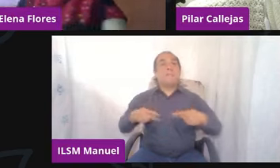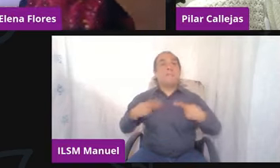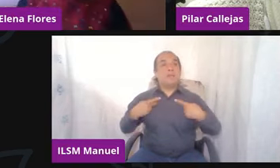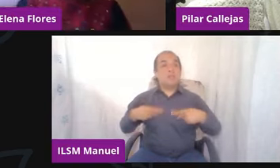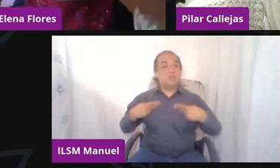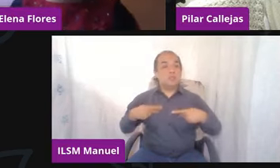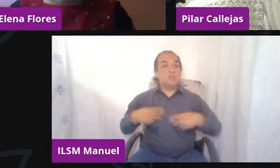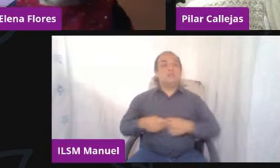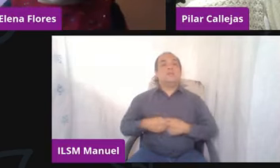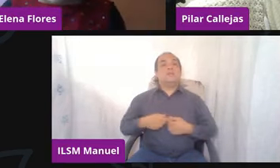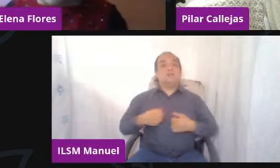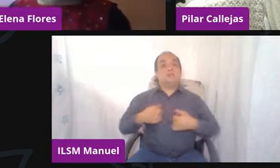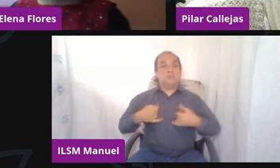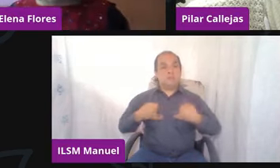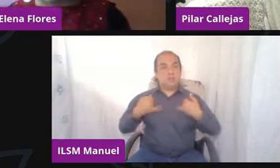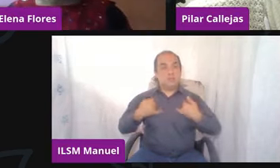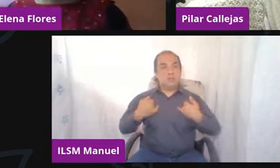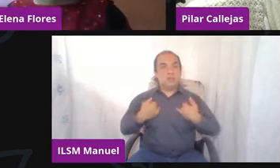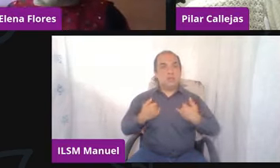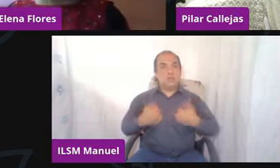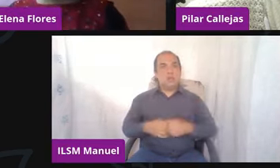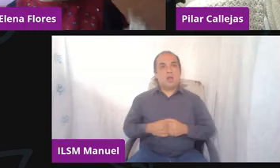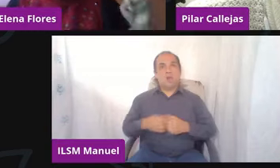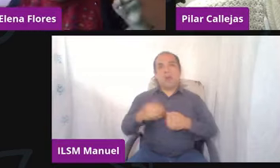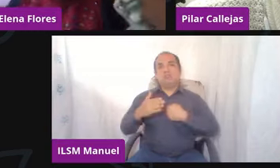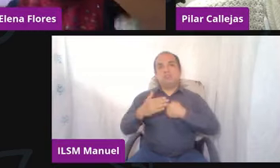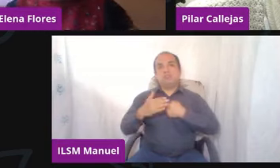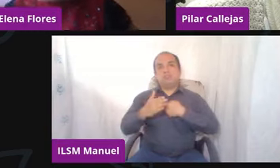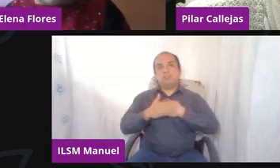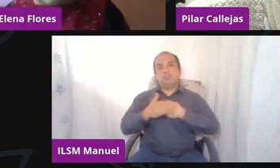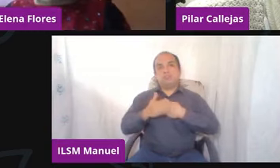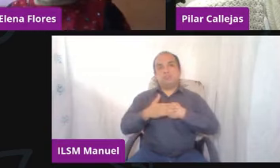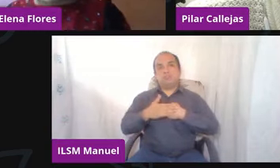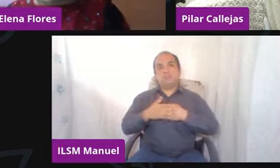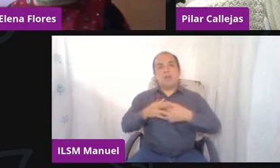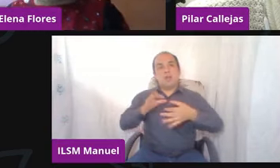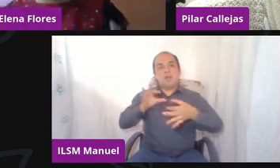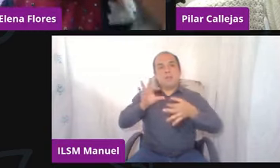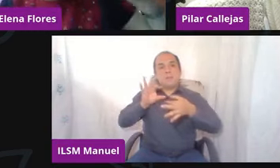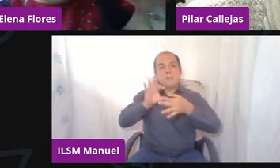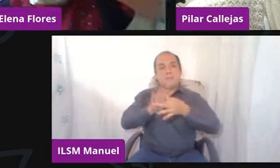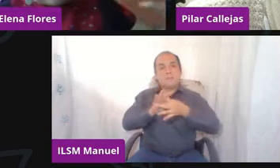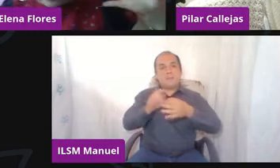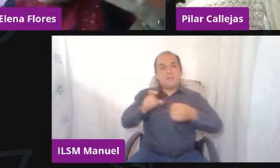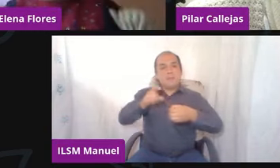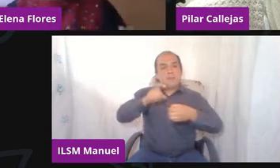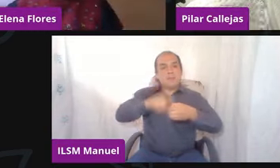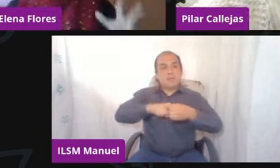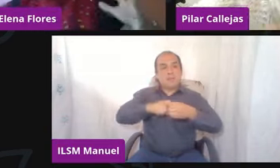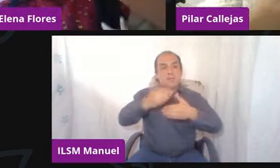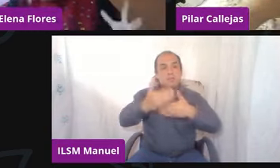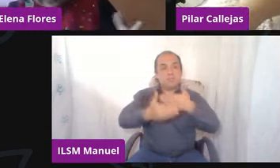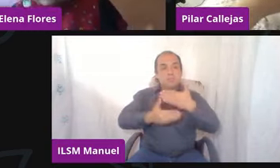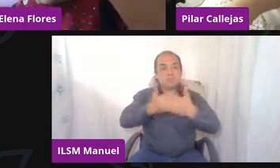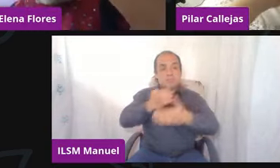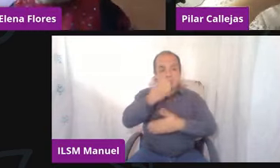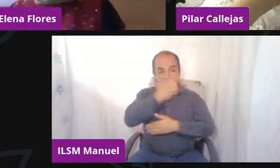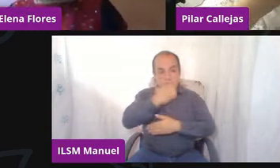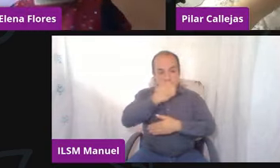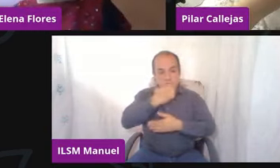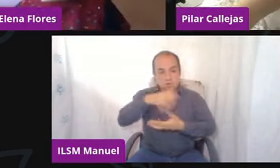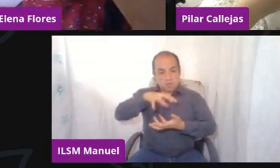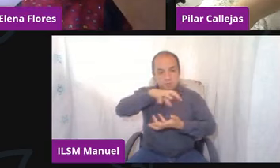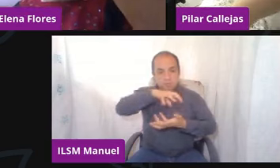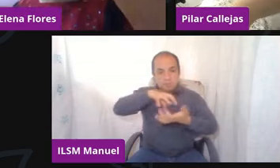que se van a reincorporar en este proceso de escolarización híbrida, que le llaman así